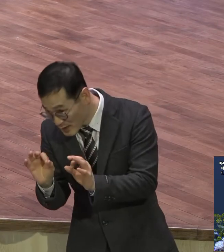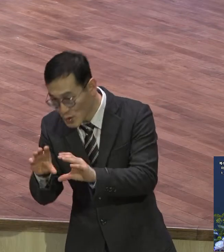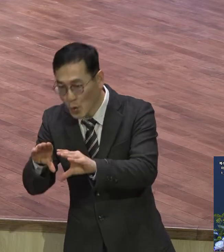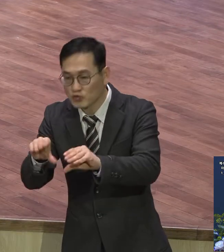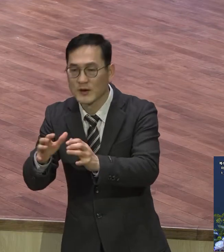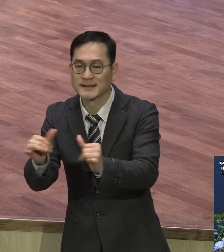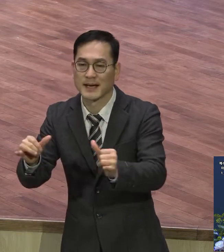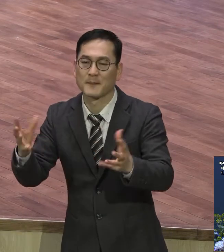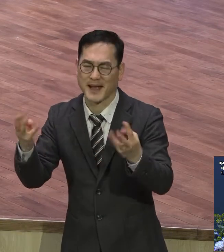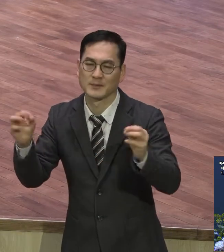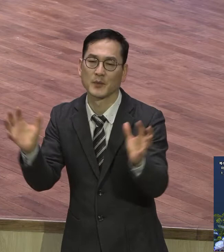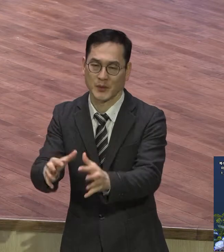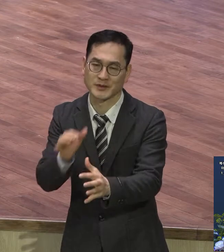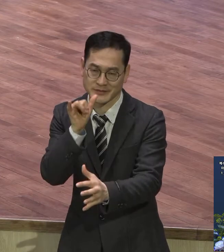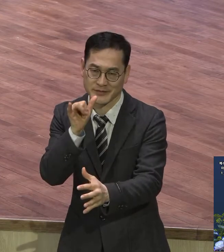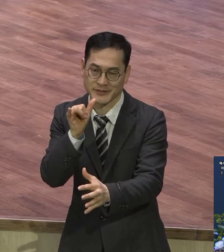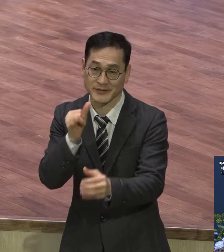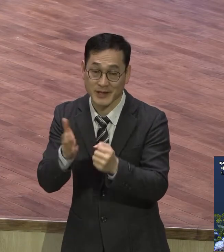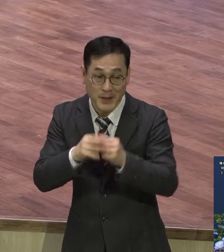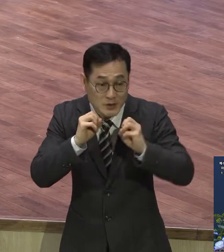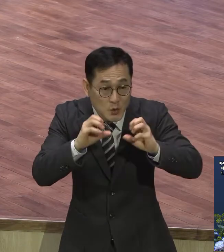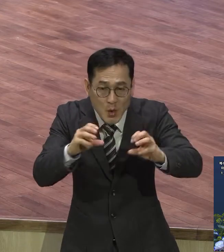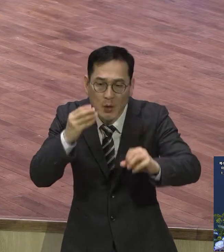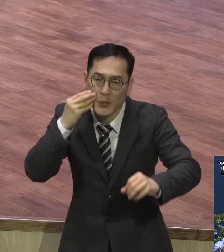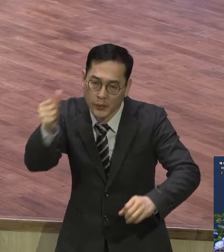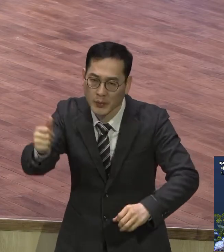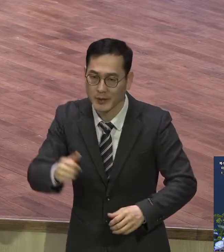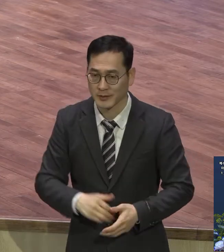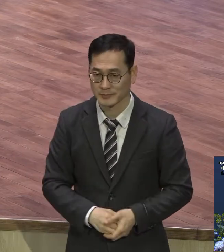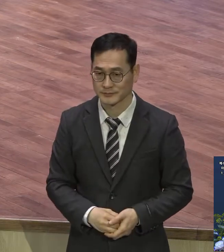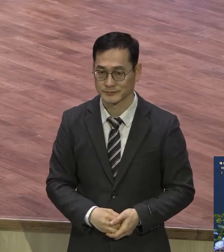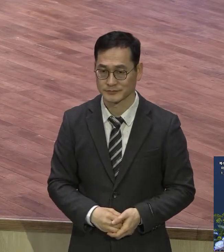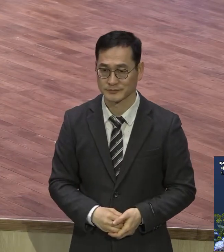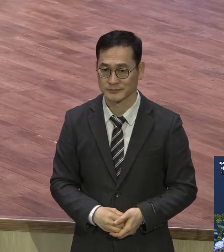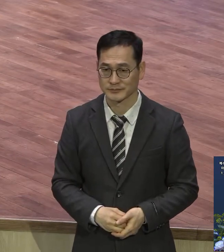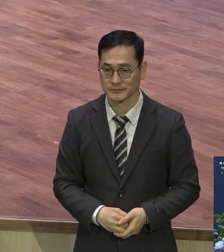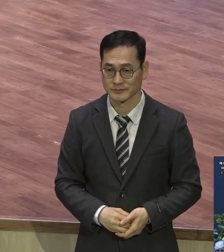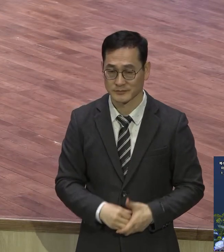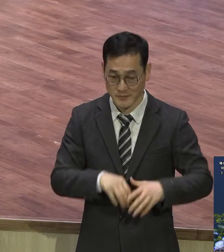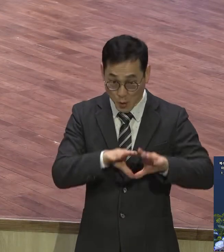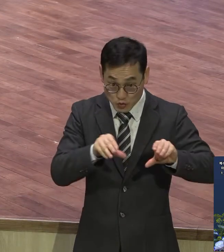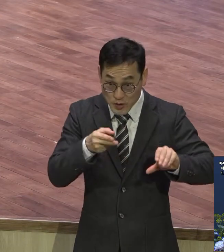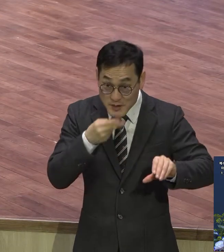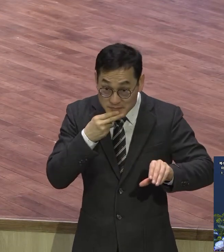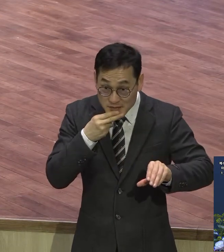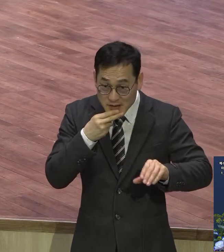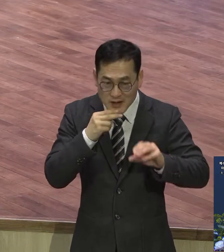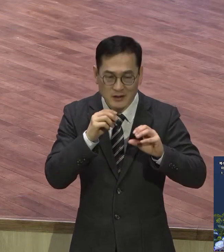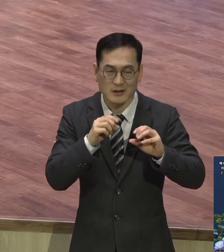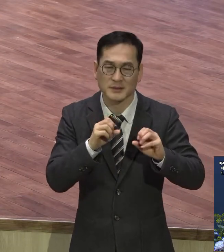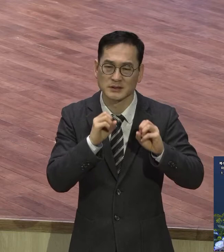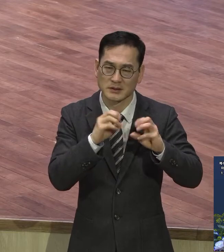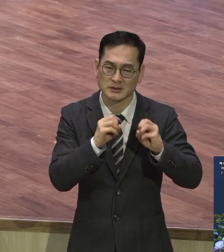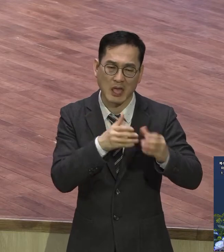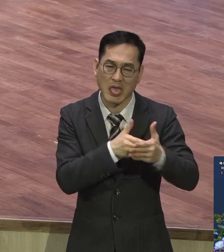그래요 온유한 자가 아니면 부흥이 안됩니다 되는 같은데 어느 날 와라